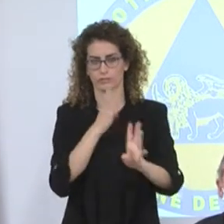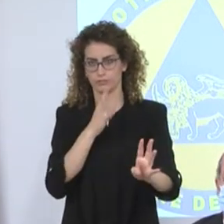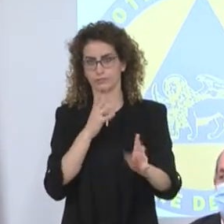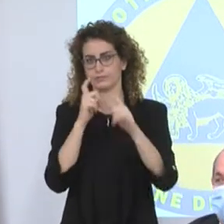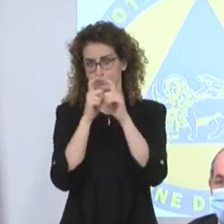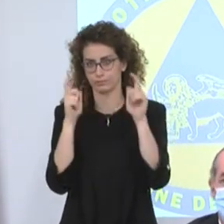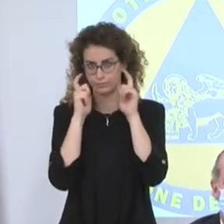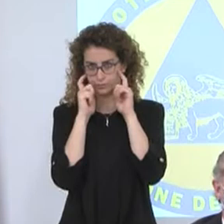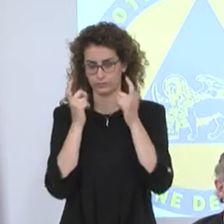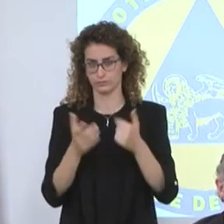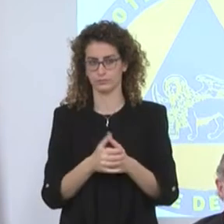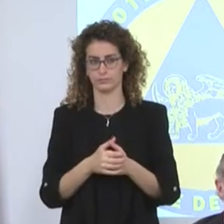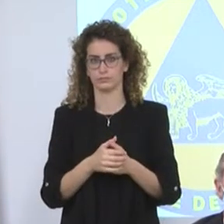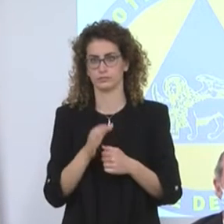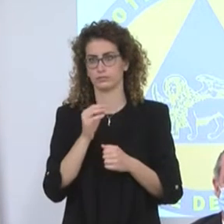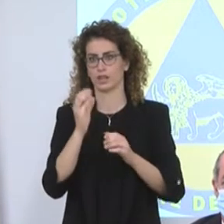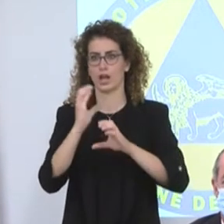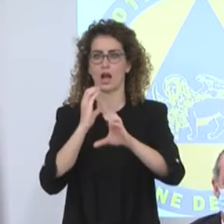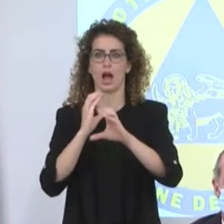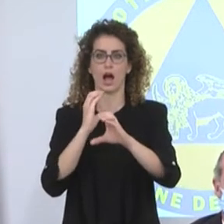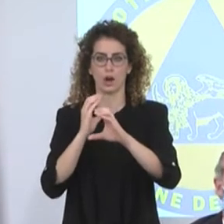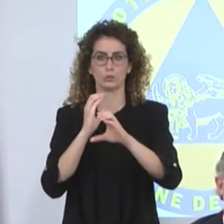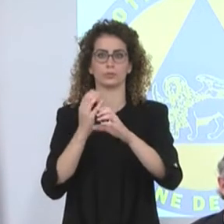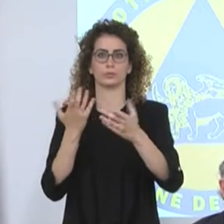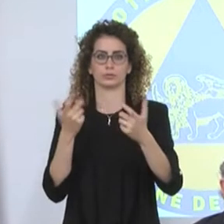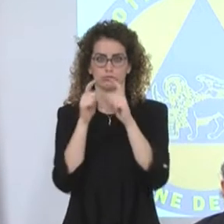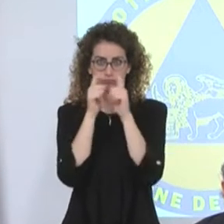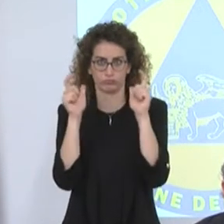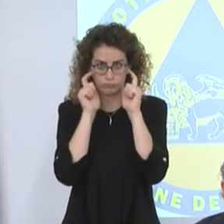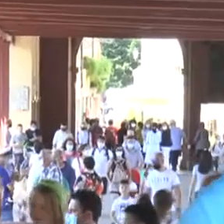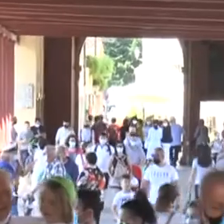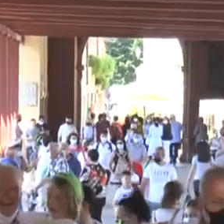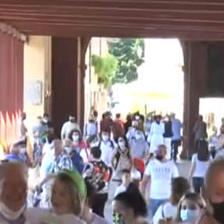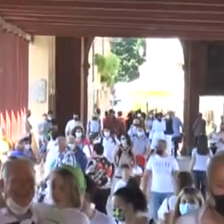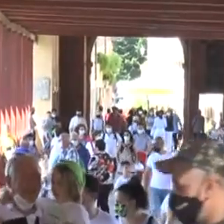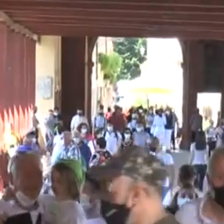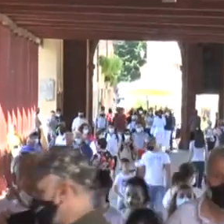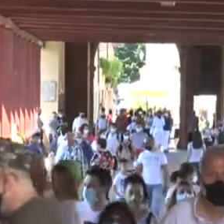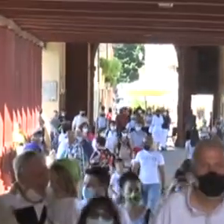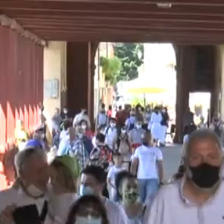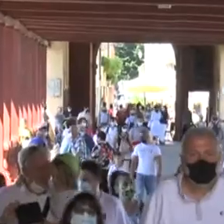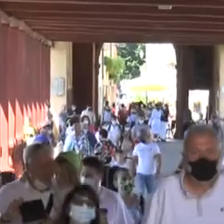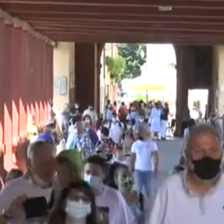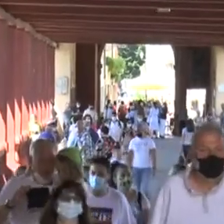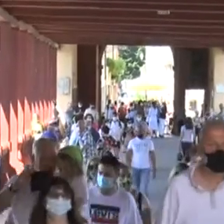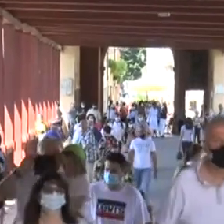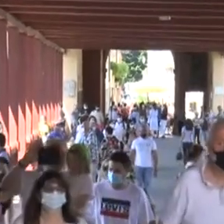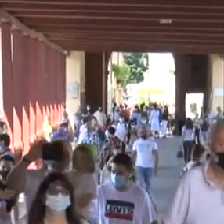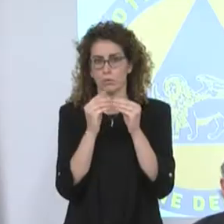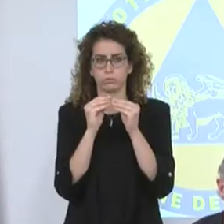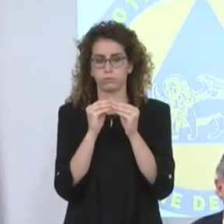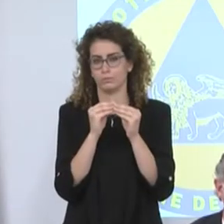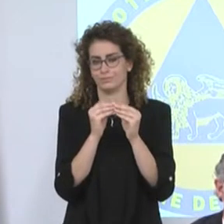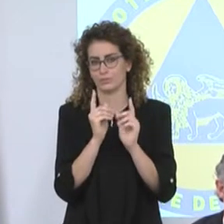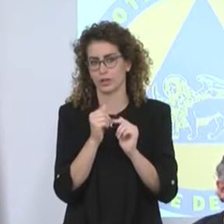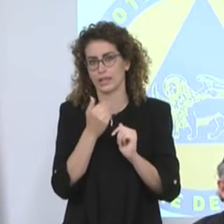in un autobus, in un mezzo di trasporto mi metto la mascherina. Allora, che cosa ne dobbiamo fare di queste mascherine?